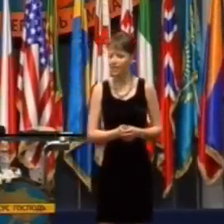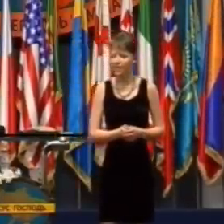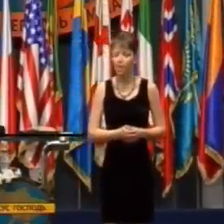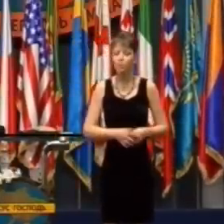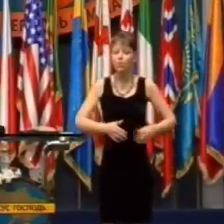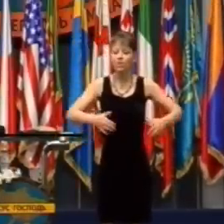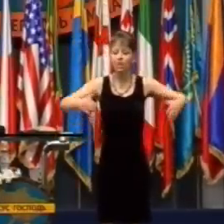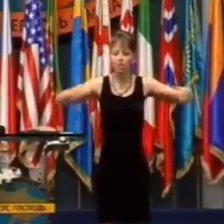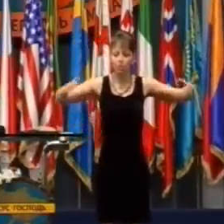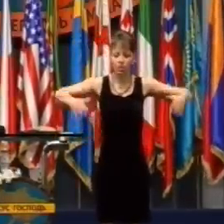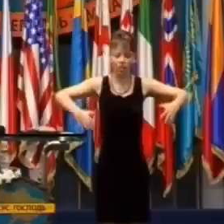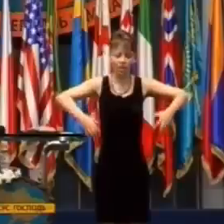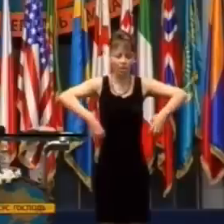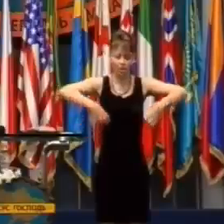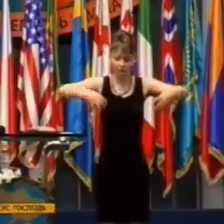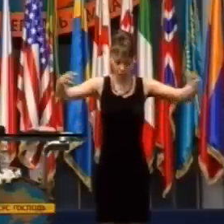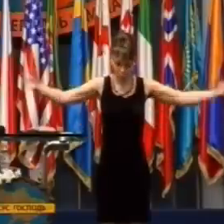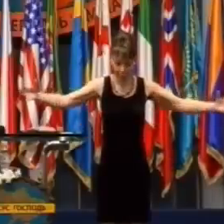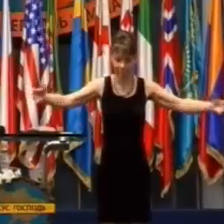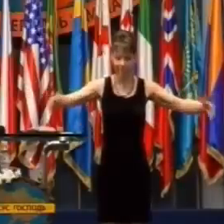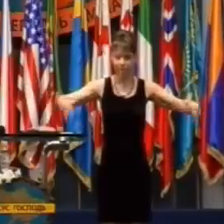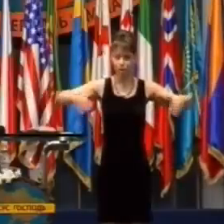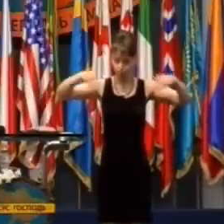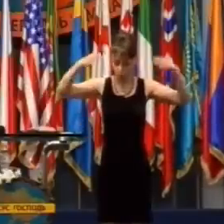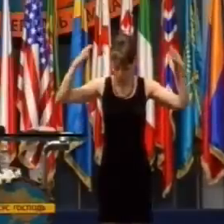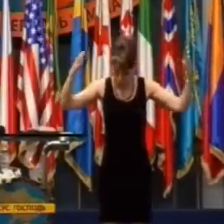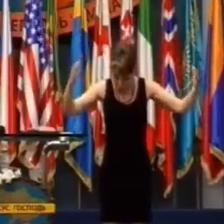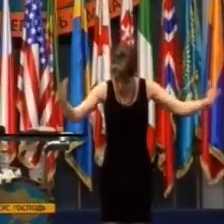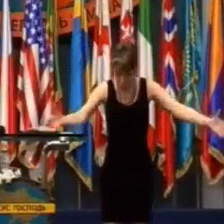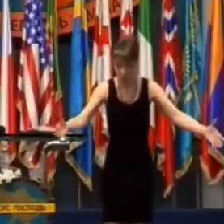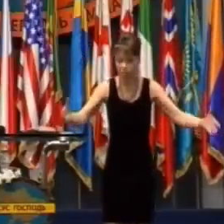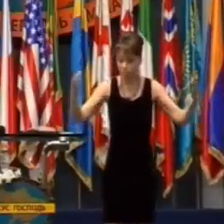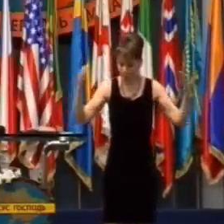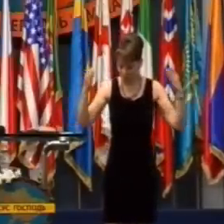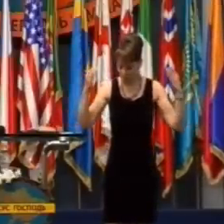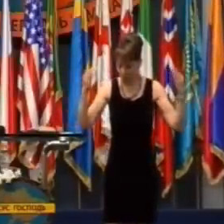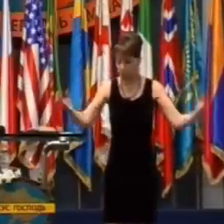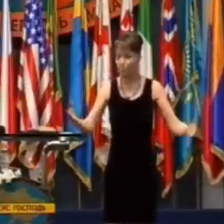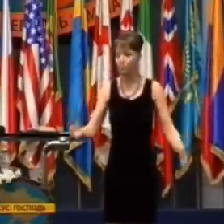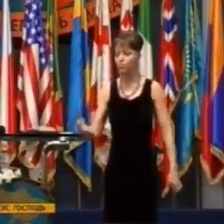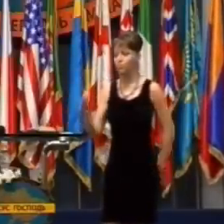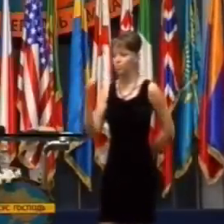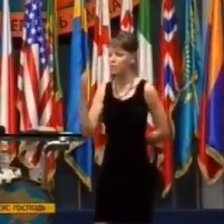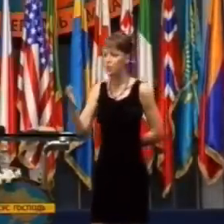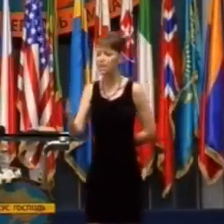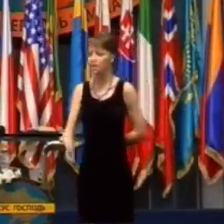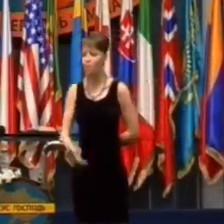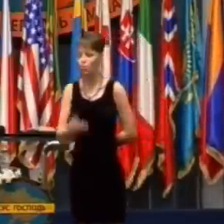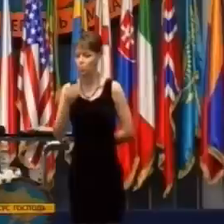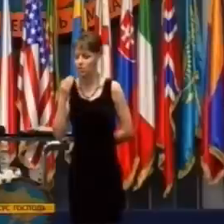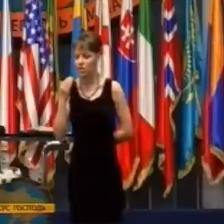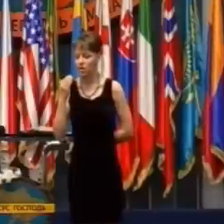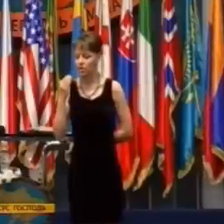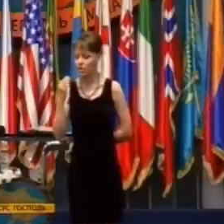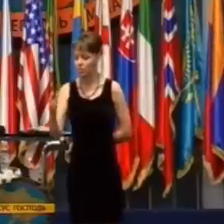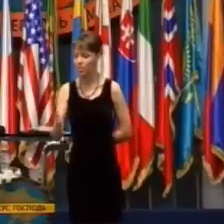A to som sa ešte nedostal k hraniciam tej moci. Ukazujem vám tu len zo pár príkladov.